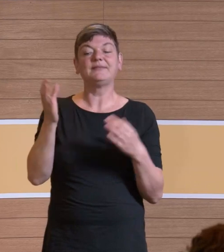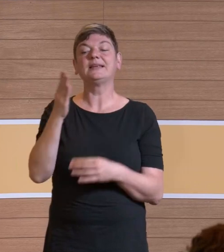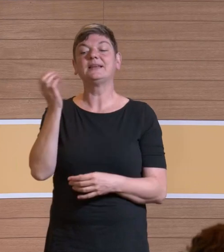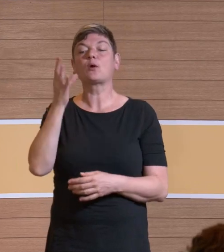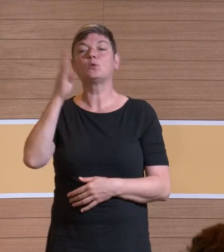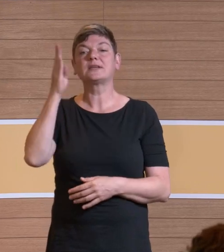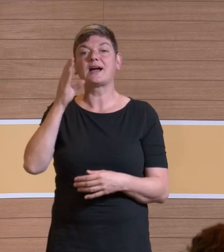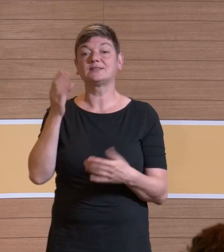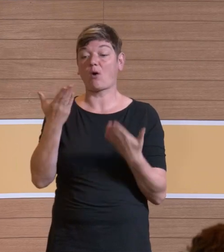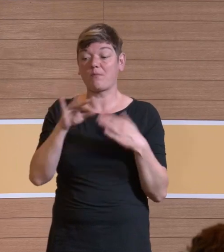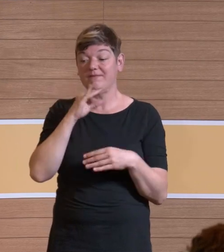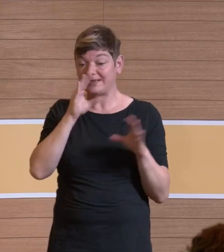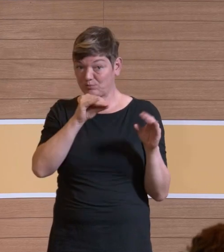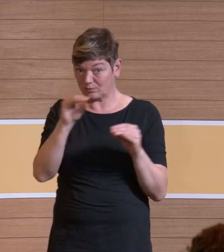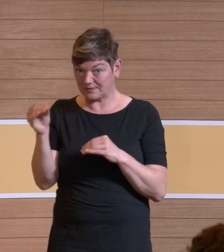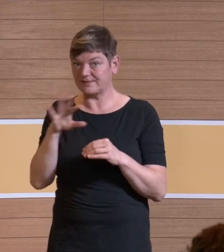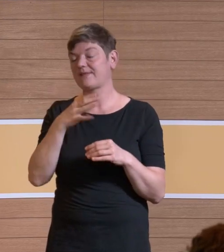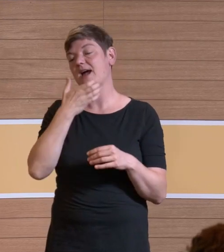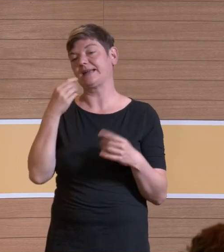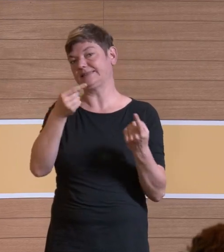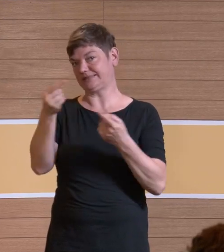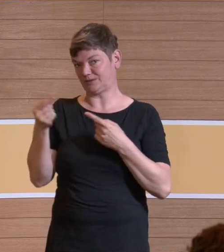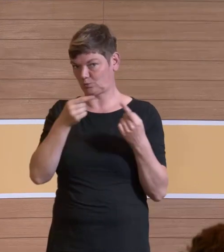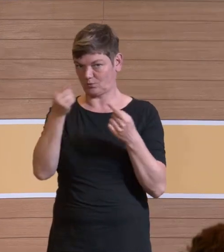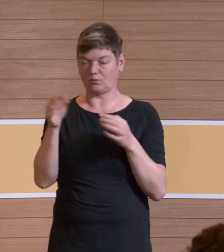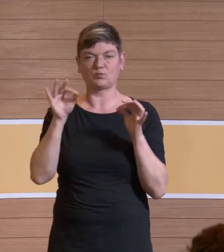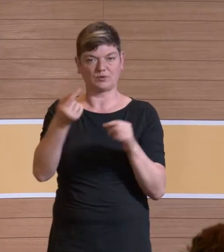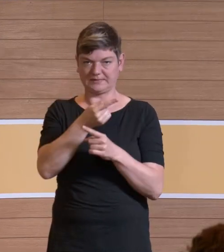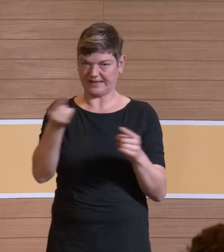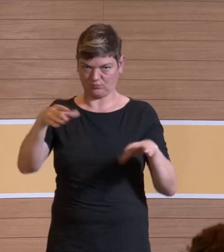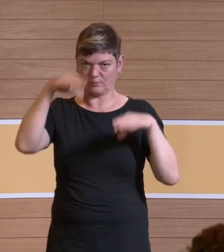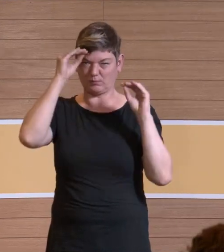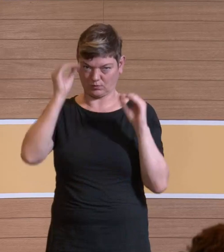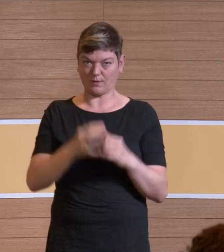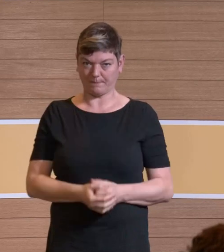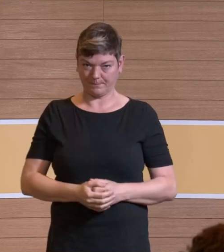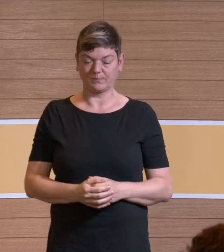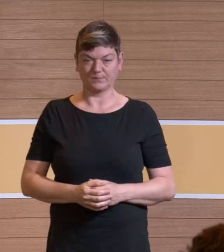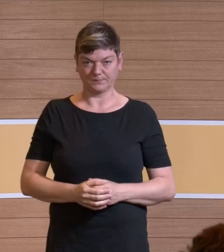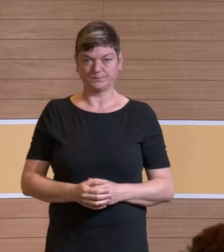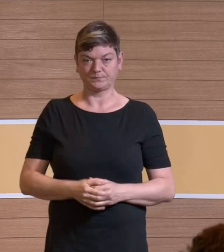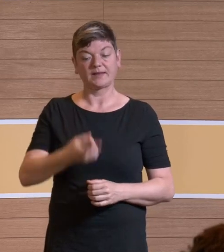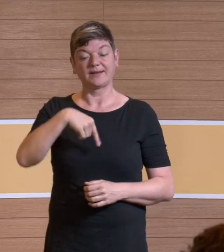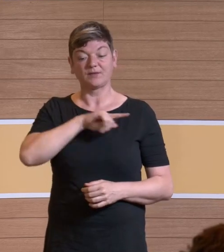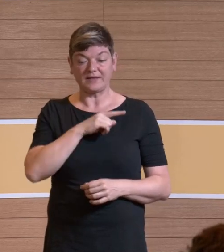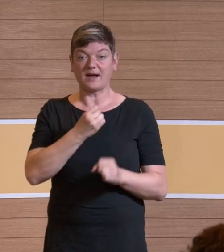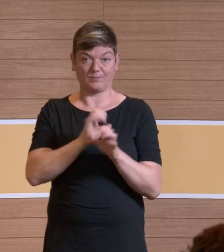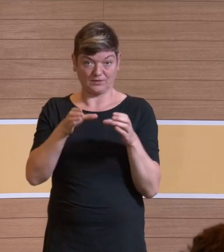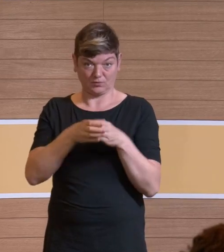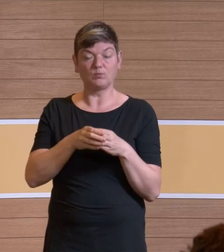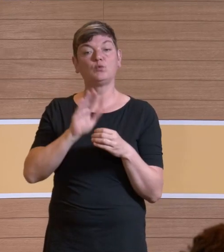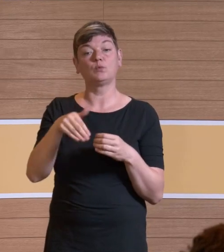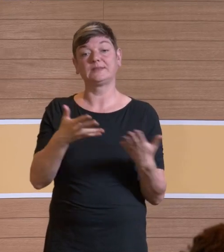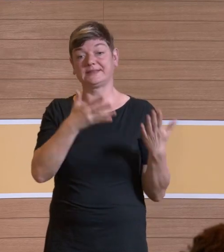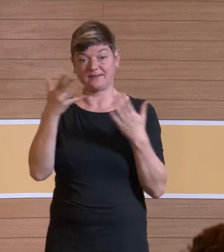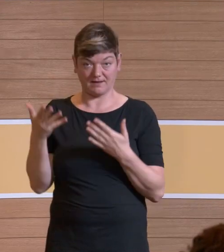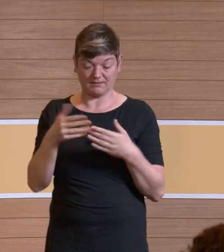diskutiert wird, auch über viele Jahrzehnte. Das haben Sie bestimmt auch schon mal mitbekommen. Auch wir, also unsere Arbeitsgruppe hier, hat sich über zehn